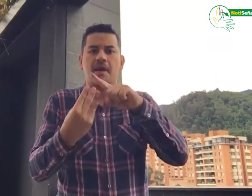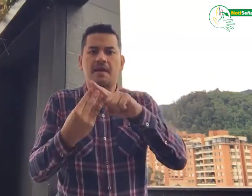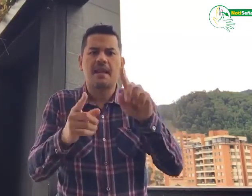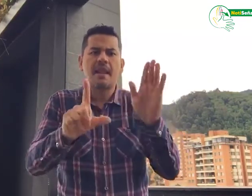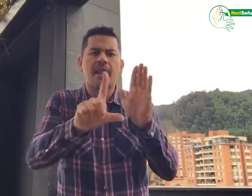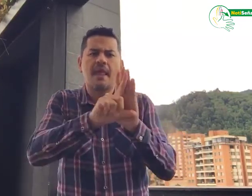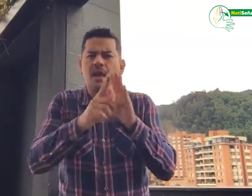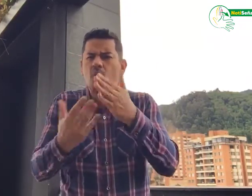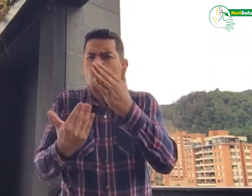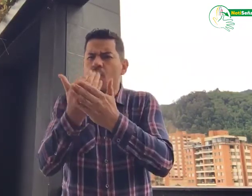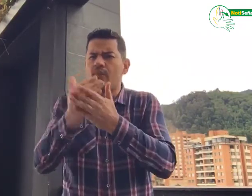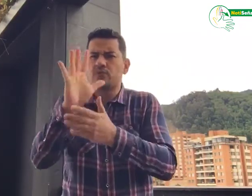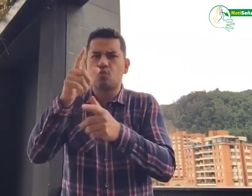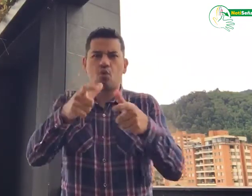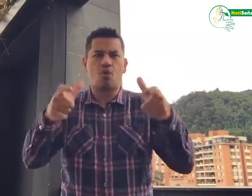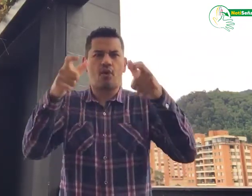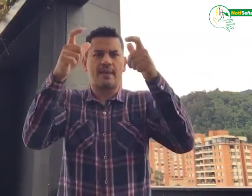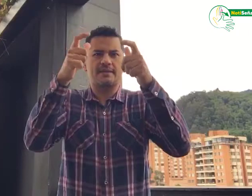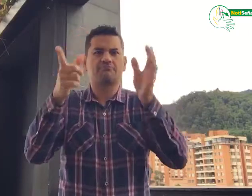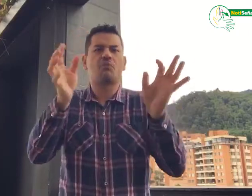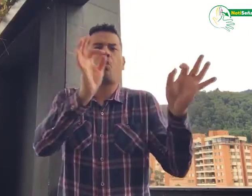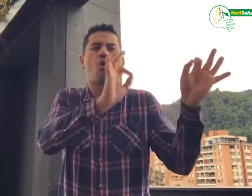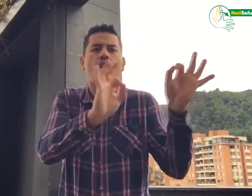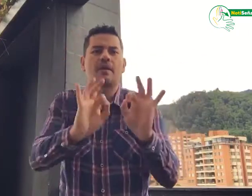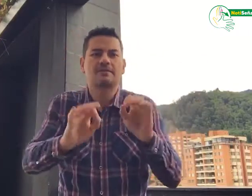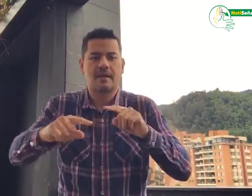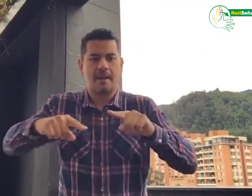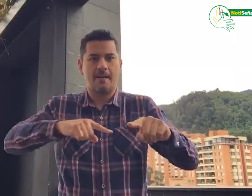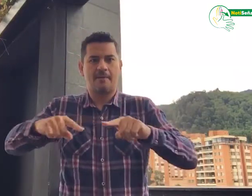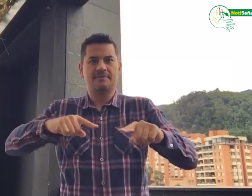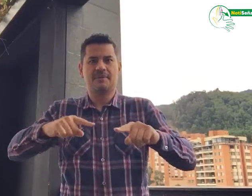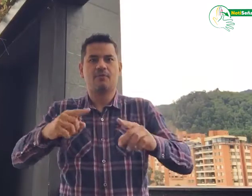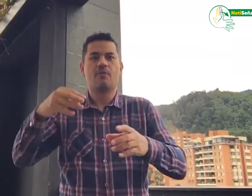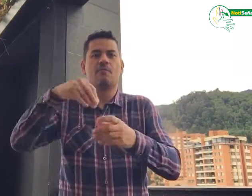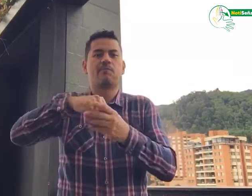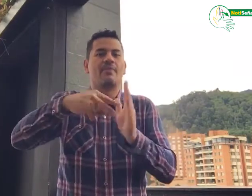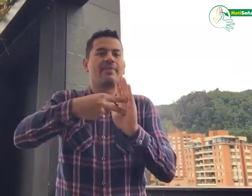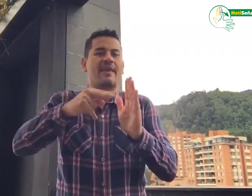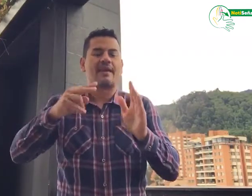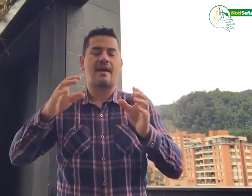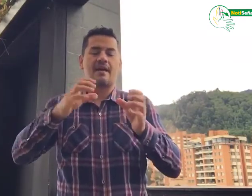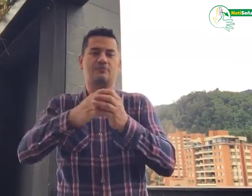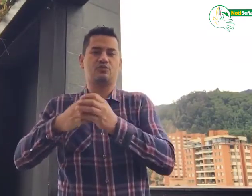la gestión realizada frente a la licencia de conducción y el seguimiento a las nuevas normas emitidas desde el Congreso.